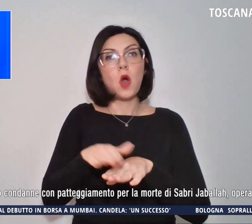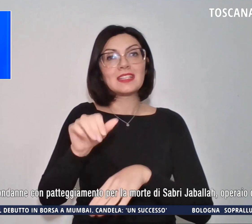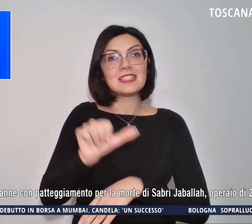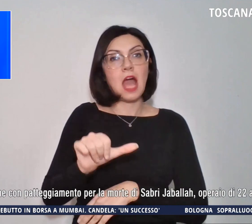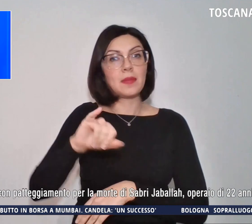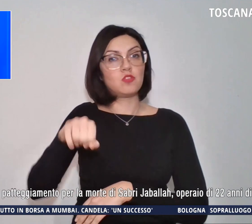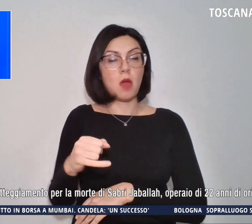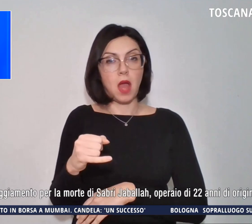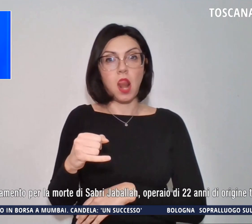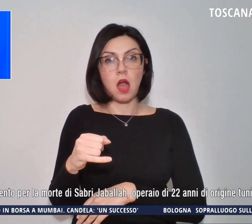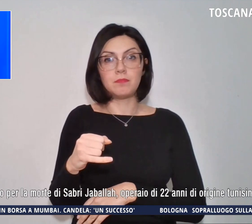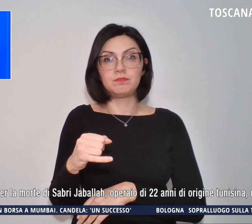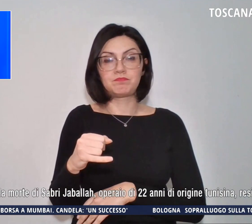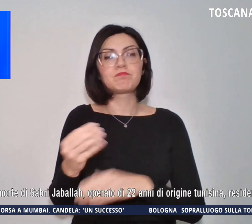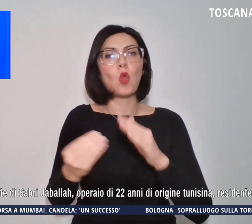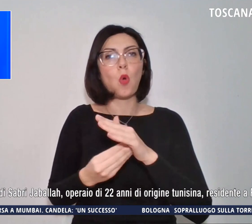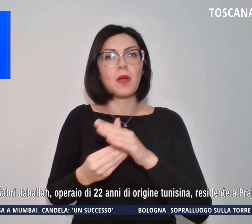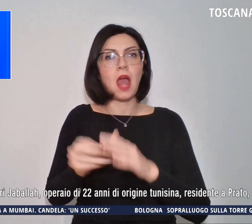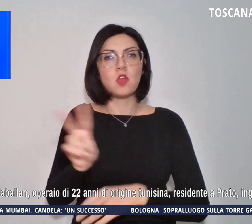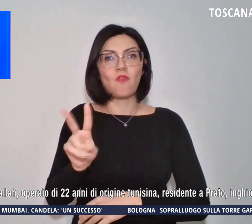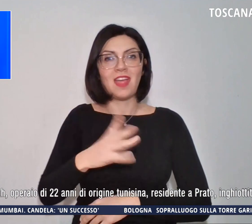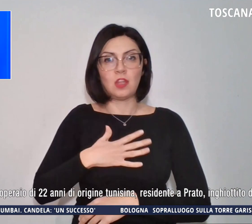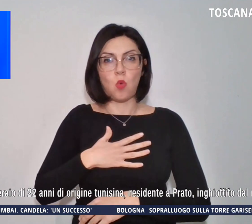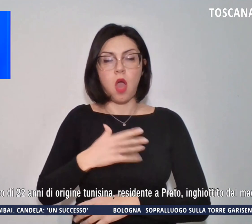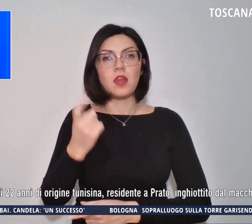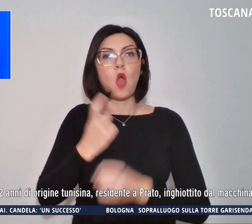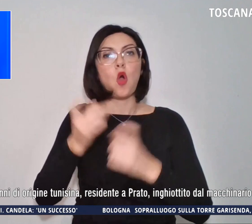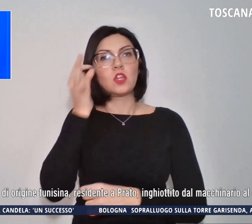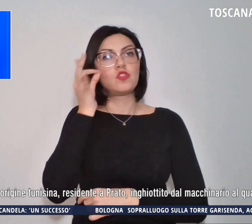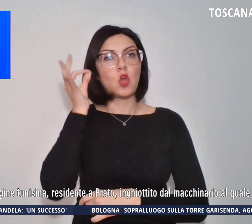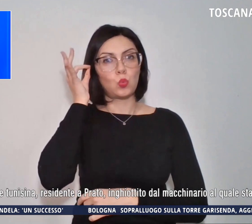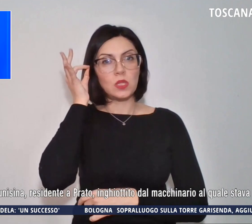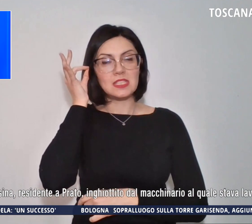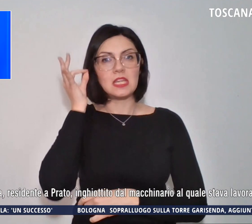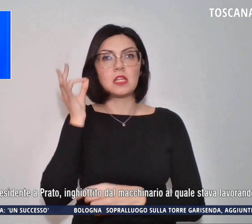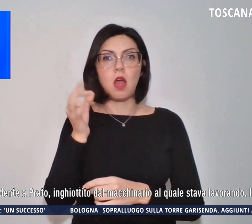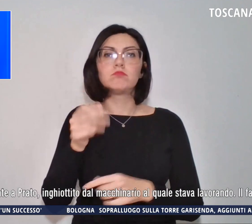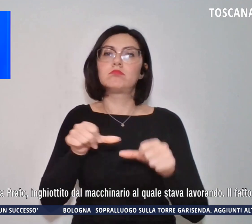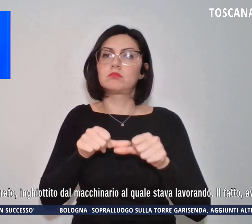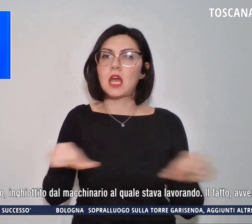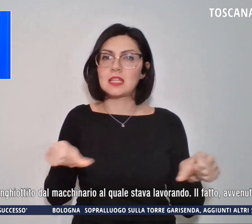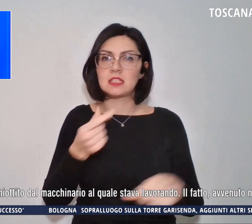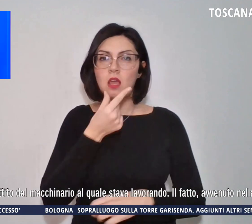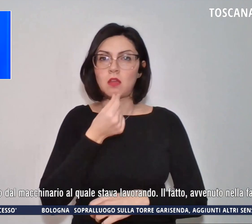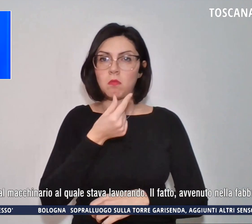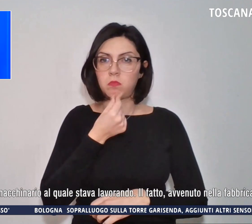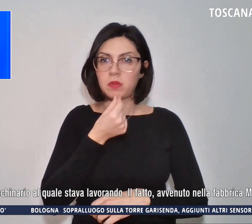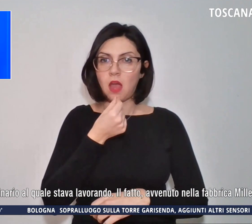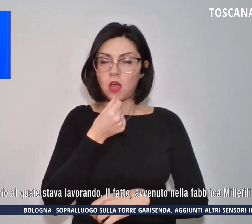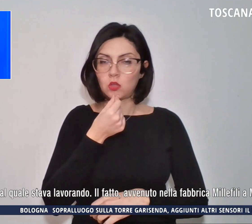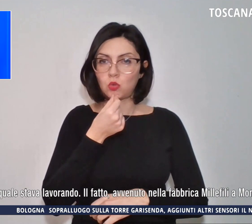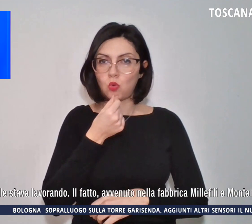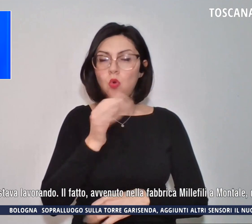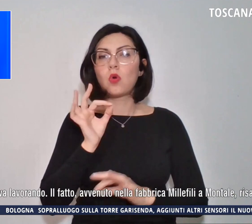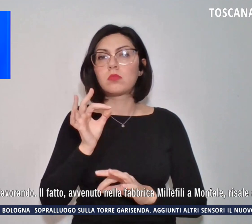operaio 22enne di origine tunisina residente a Prato inghiottito dal